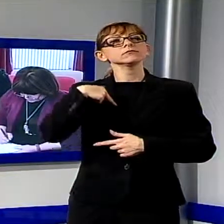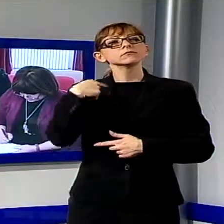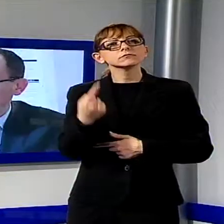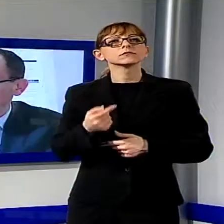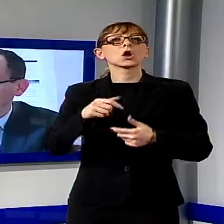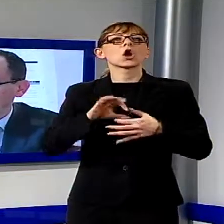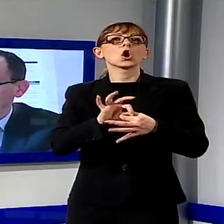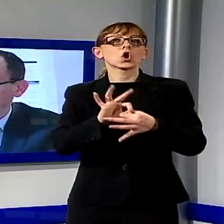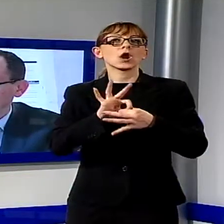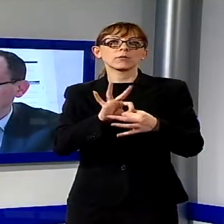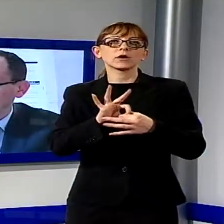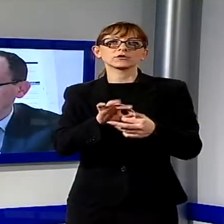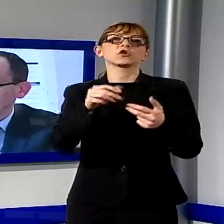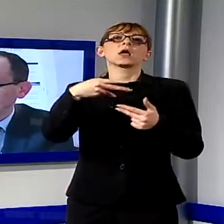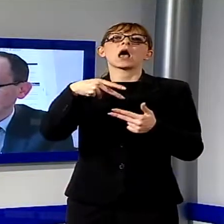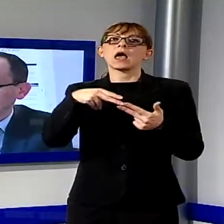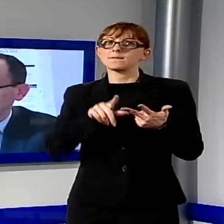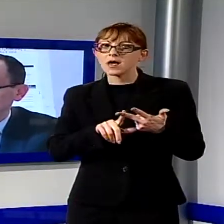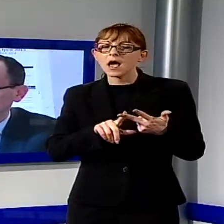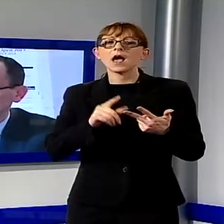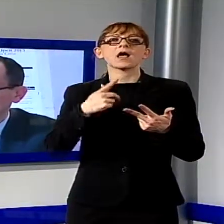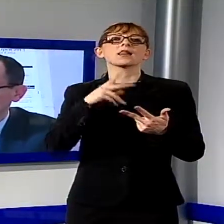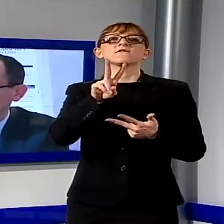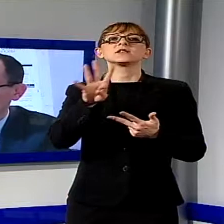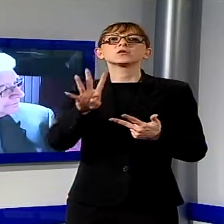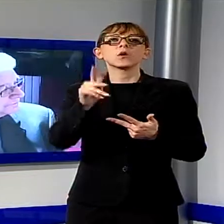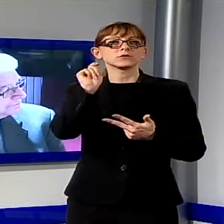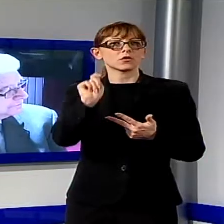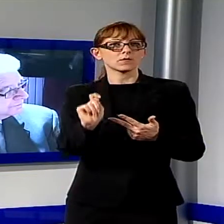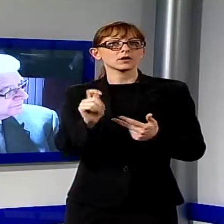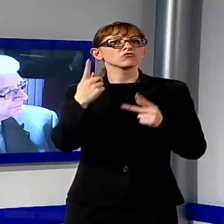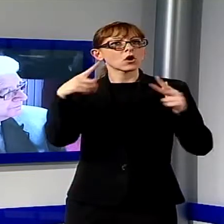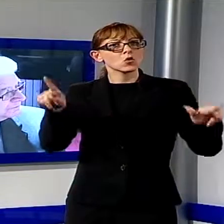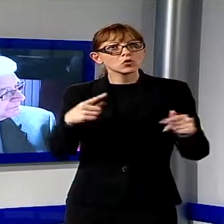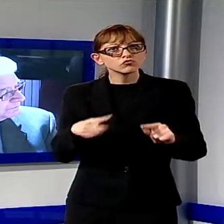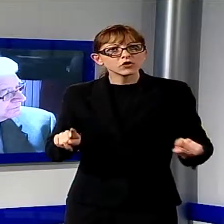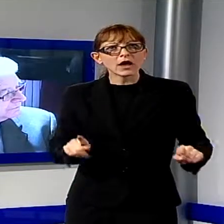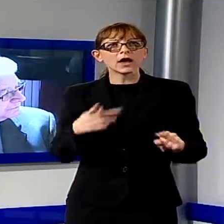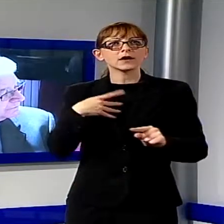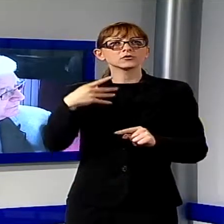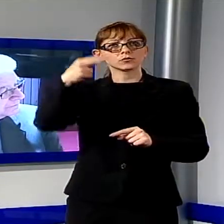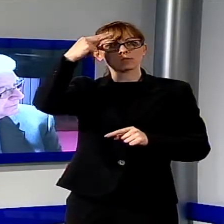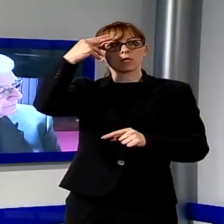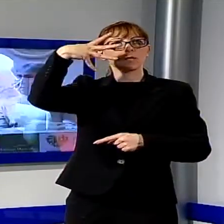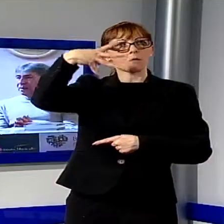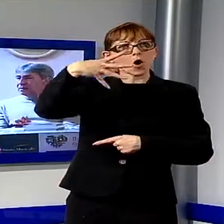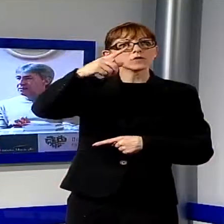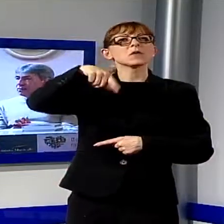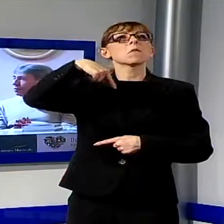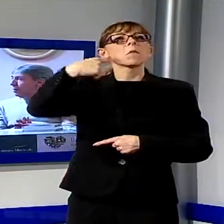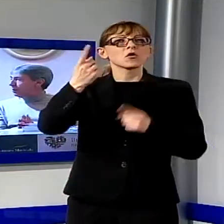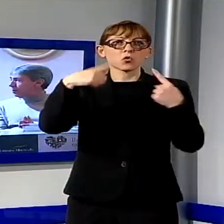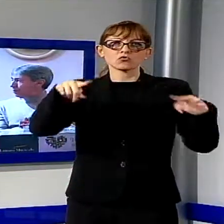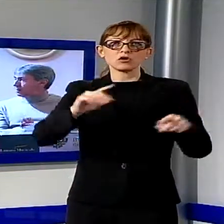importanti con l'AML come quella del 24 aprile con un concerto dedicato a Mozart, Catalani e